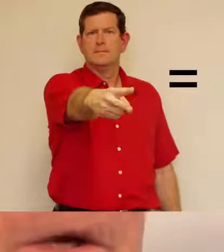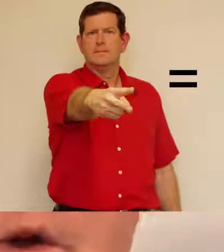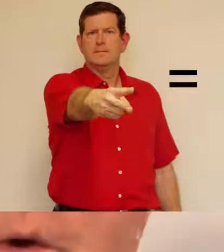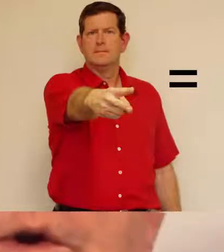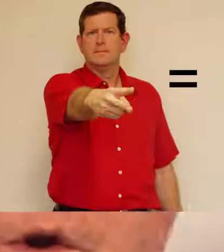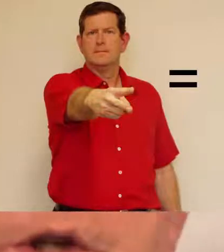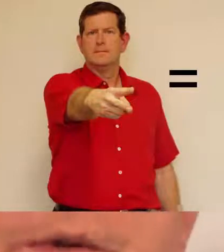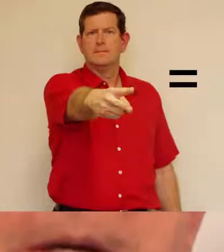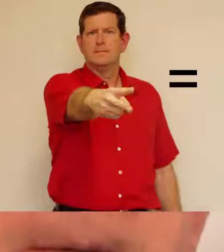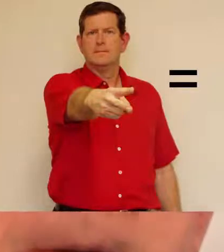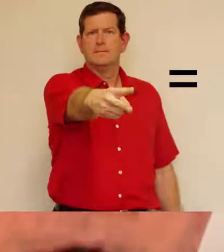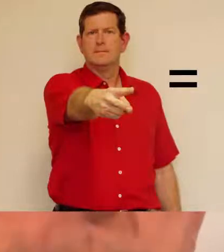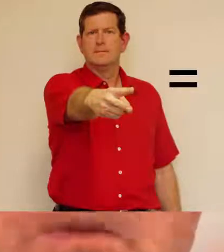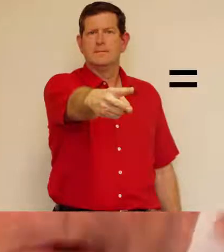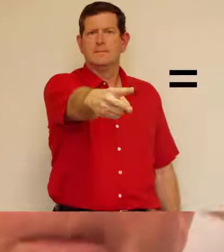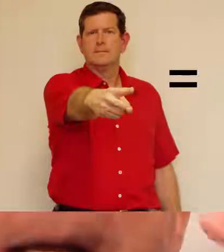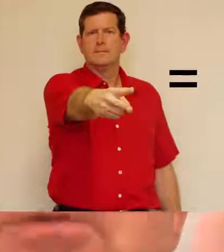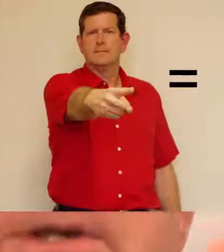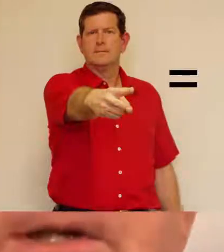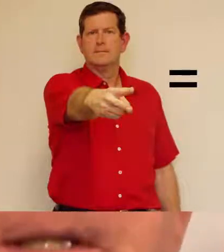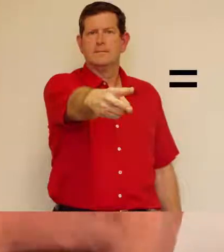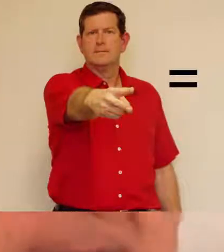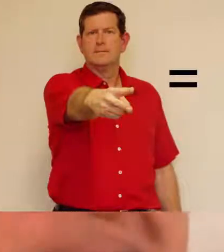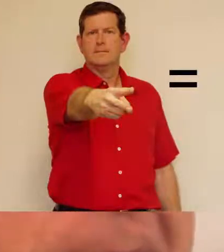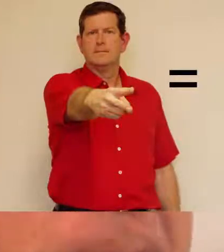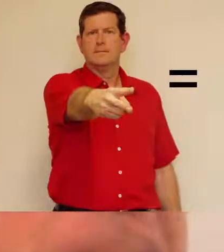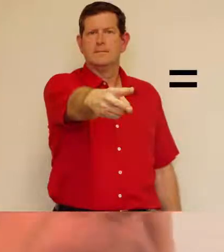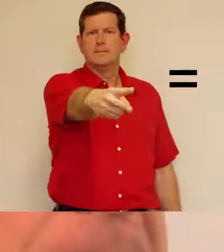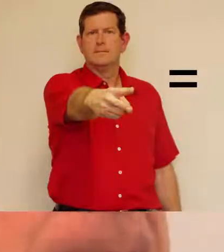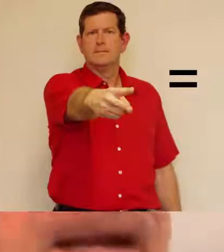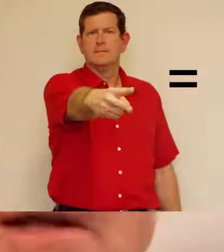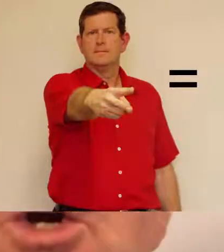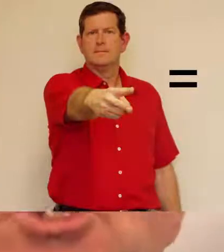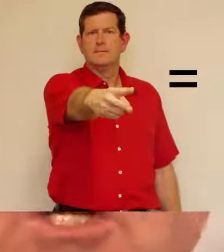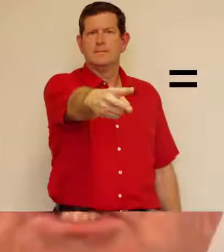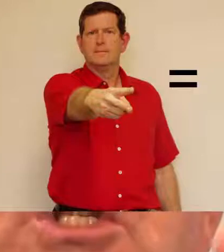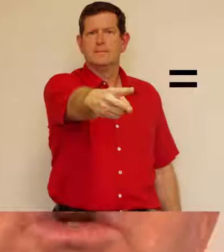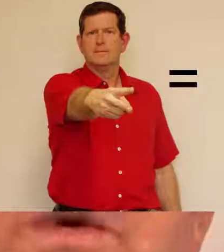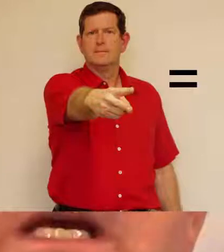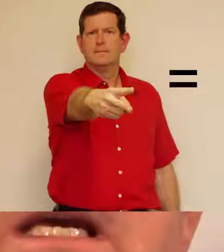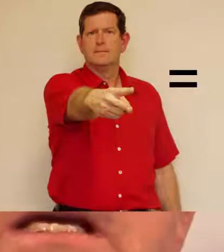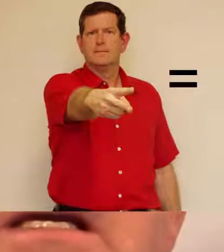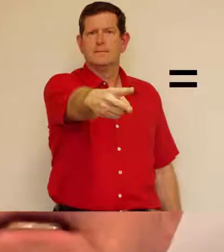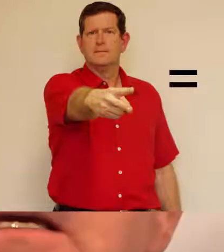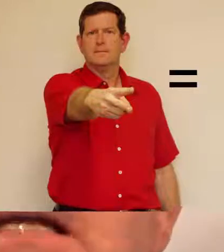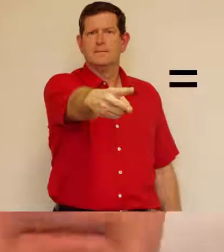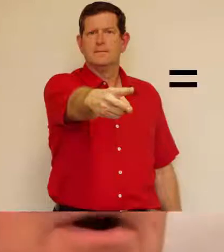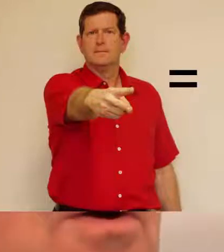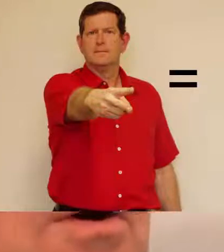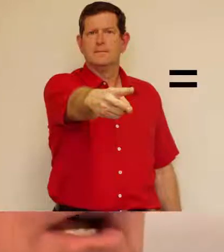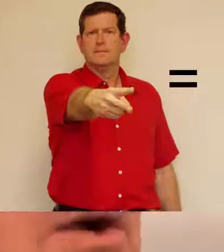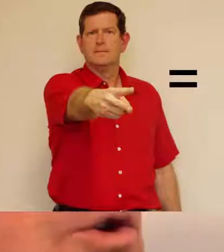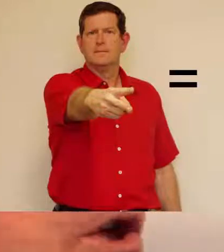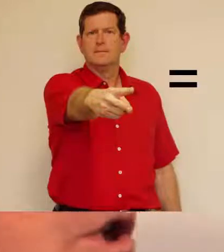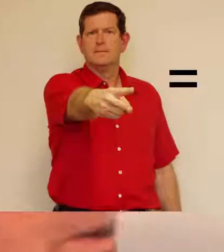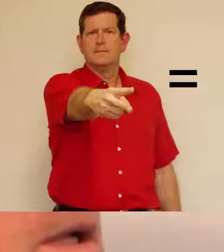Quelles sont les choses que je suis ? Je suis un peu badou, je sais, bizarre, mais... Mais, je suis, d'abord, je suis,